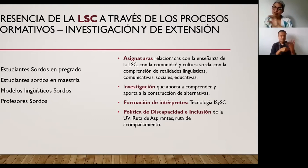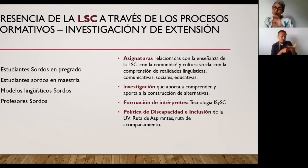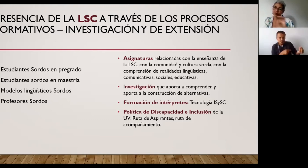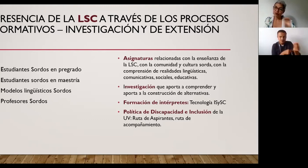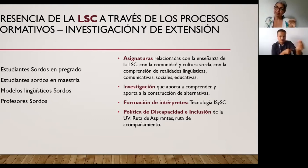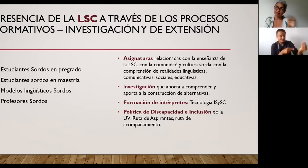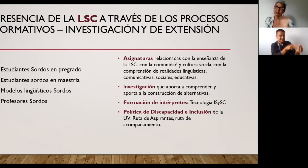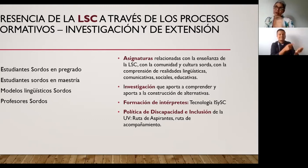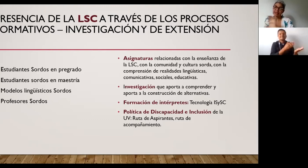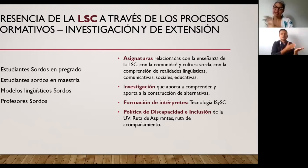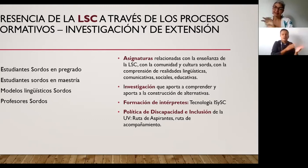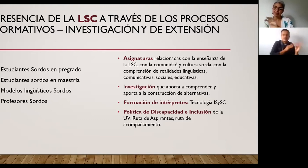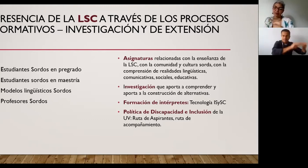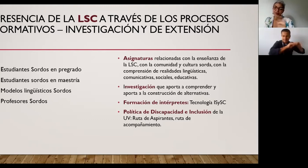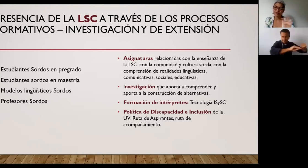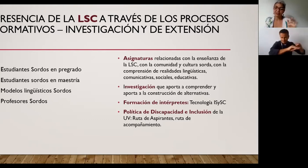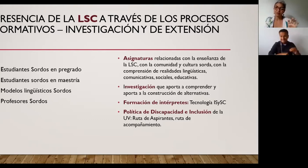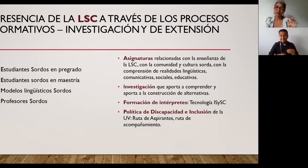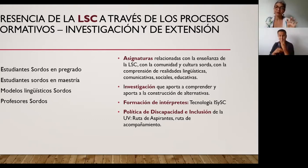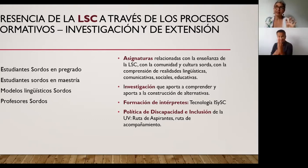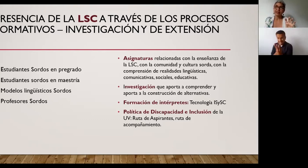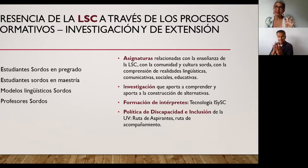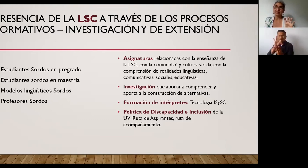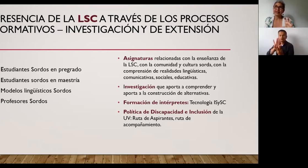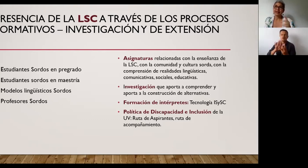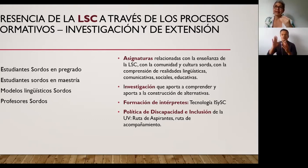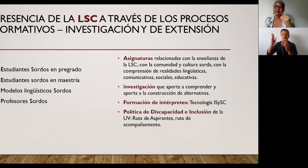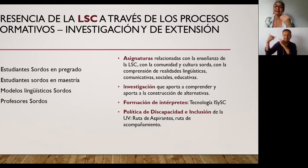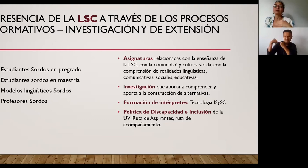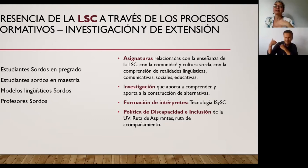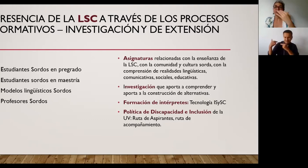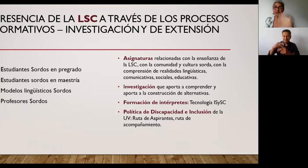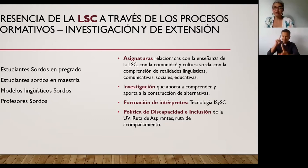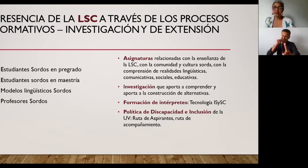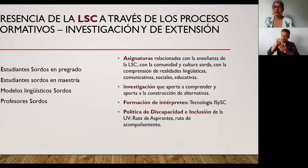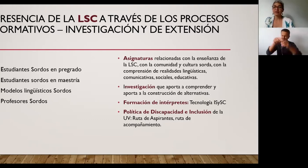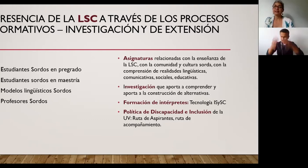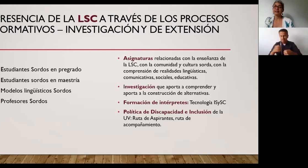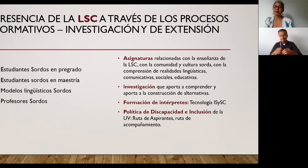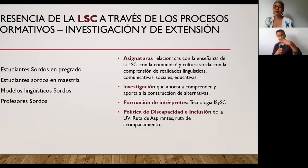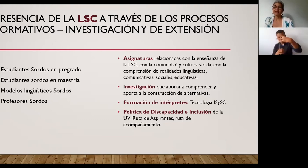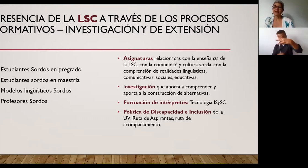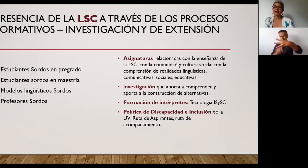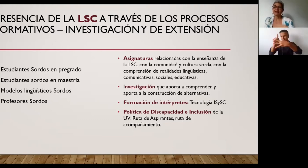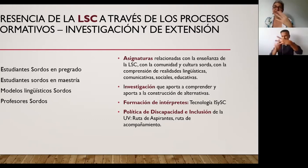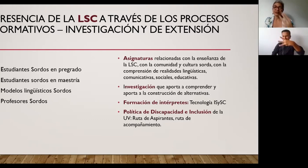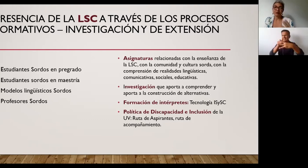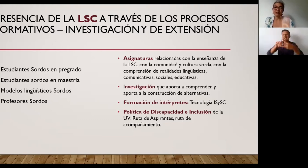funciones misionales que nosotros tenemos han estado al servicio de la lengua de señas y de la comunidad